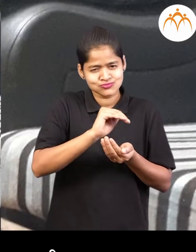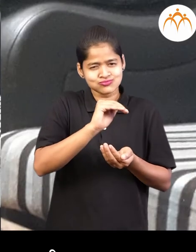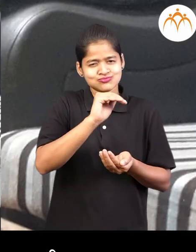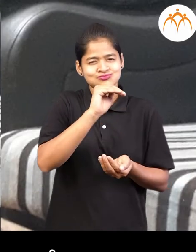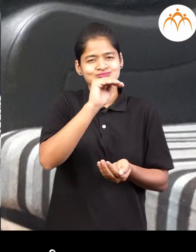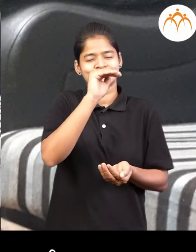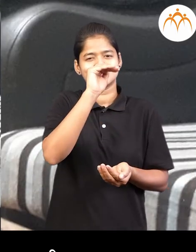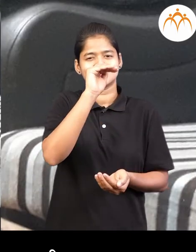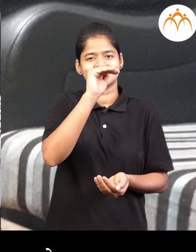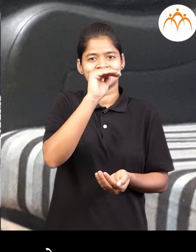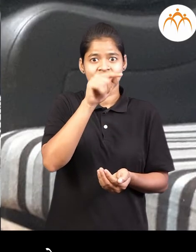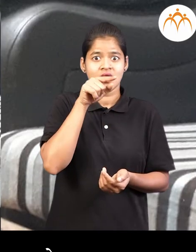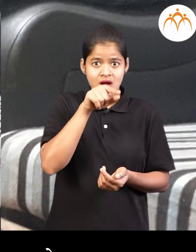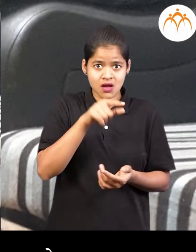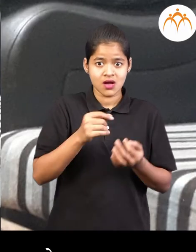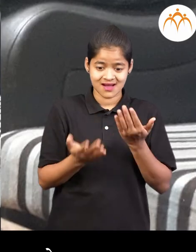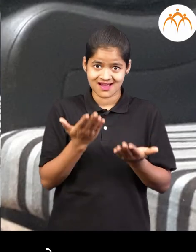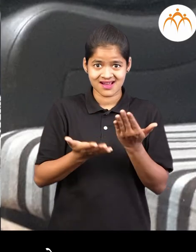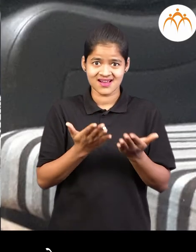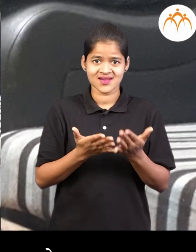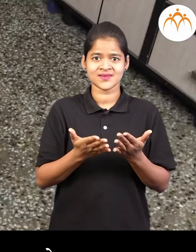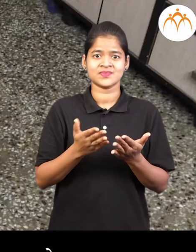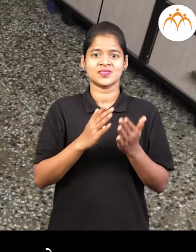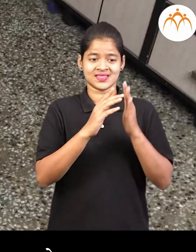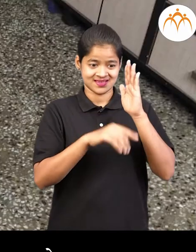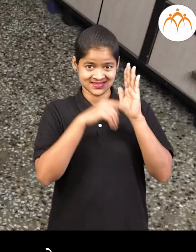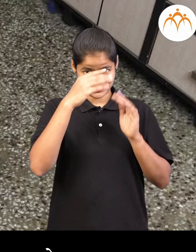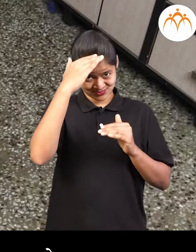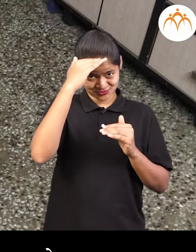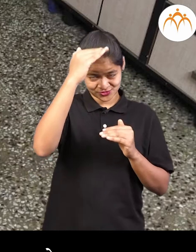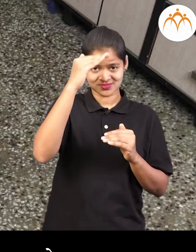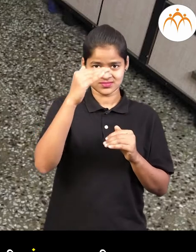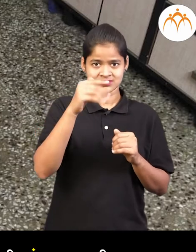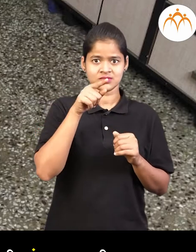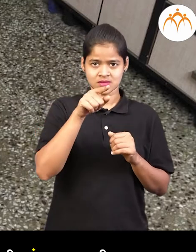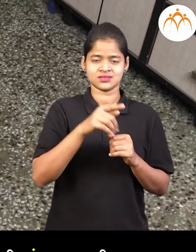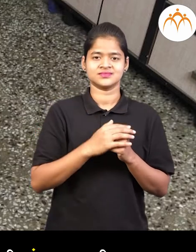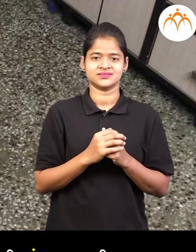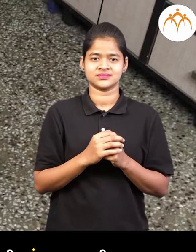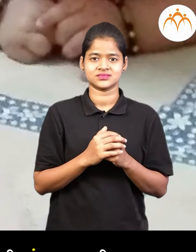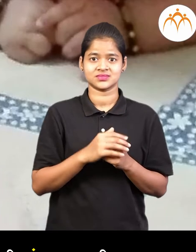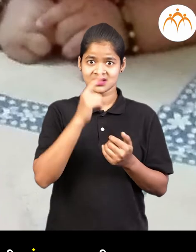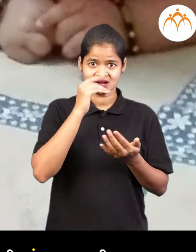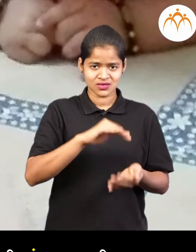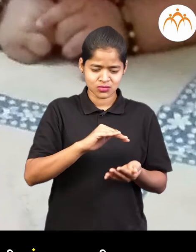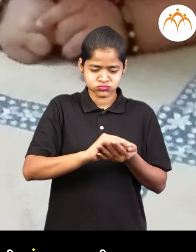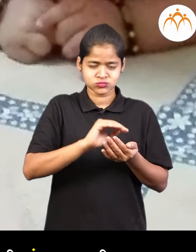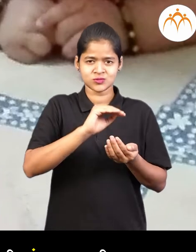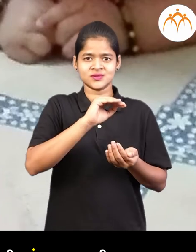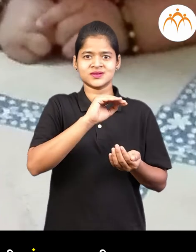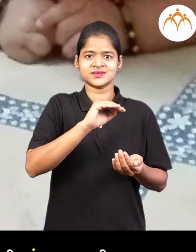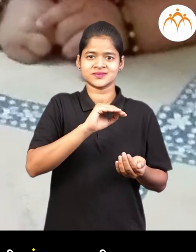मोठी होँ लागली तीची उन्ची वँ वजन अही वाढ़ू लागले अंजली मोठी होँ लागली